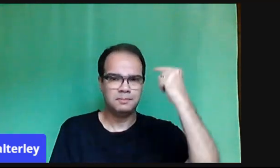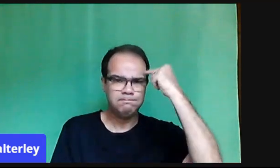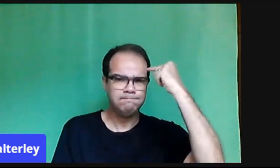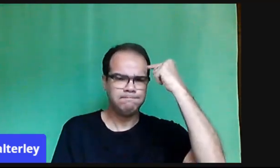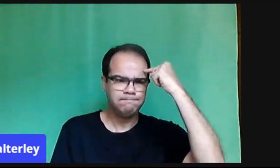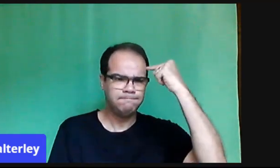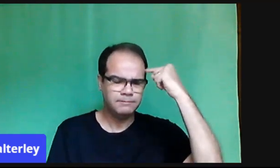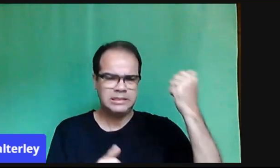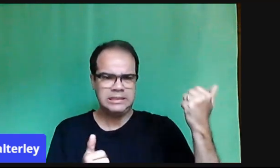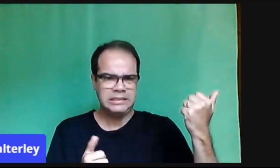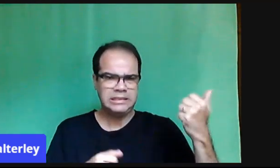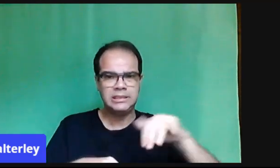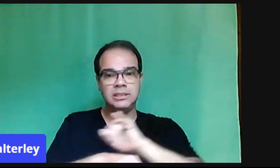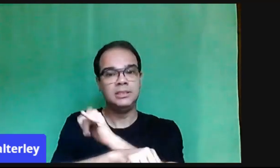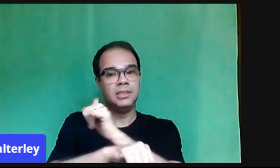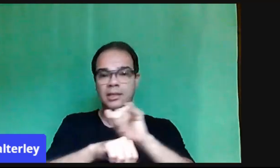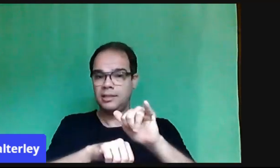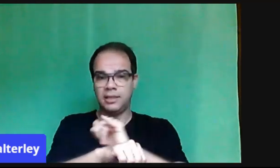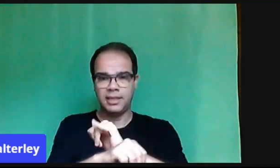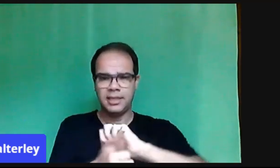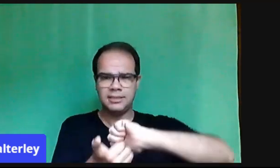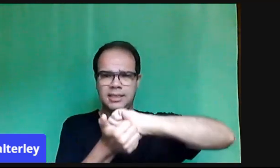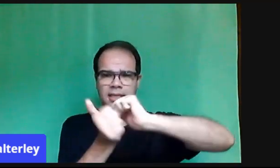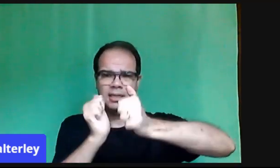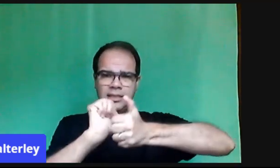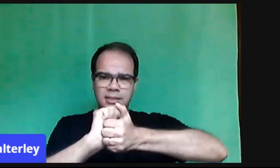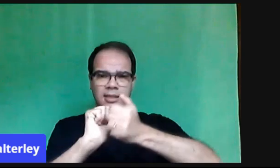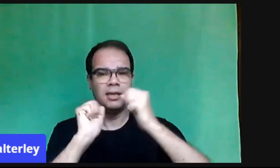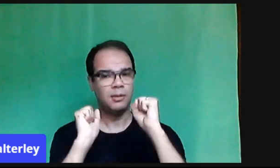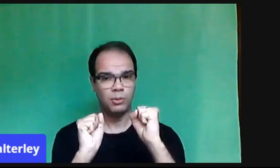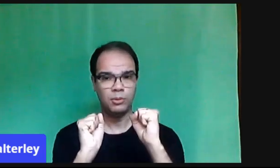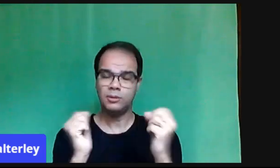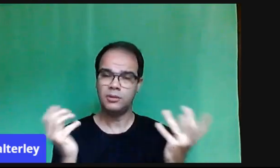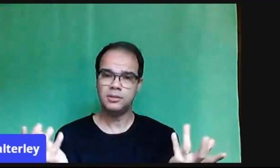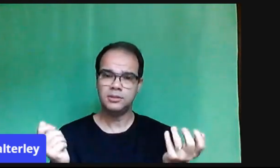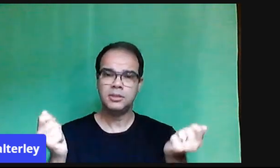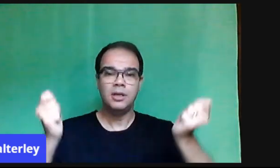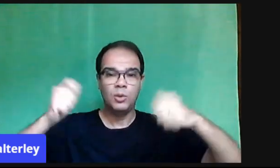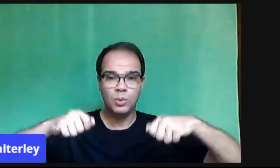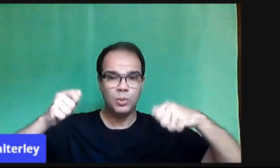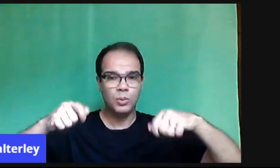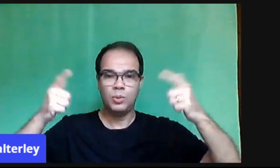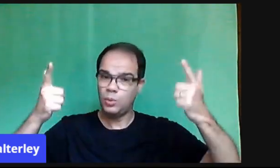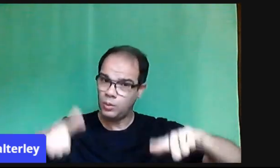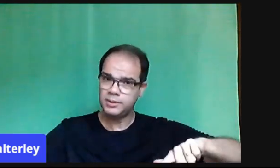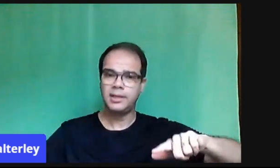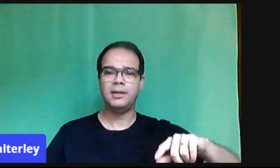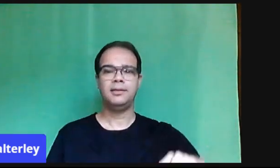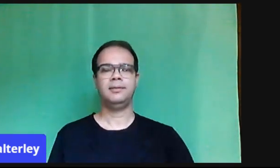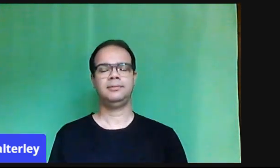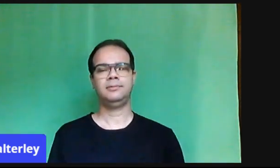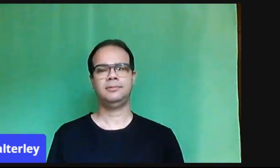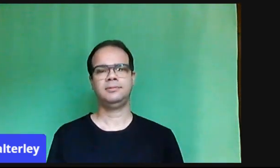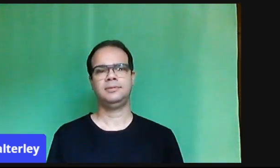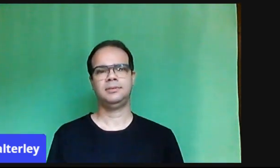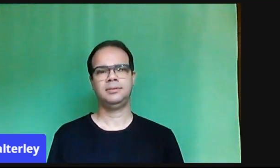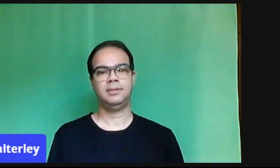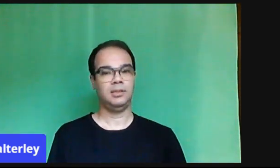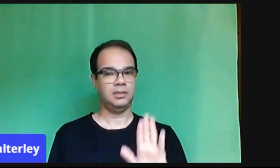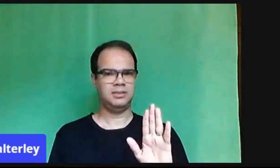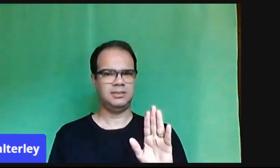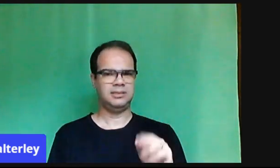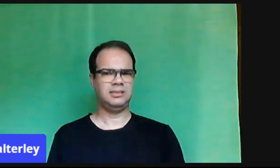alguns professores que estão organizando essas situações. Eu acho que a gente tem que valorizar também, né? Não é